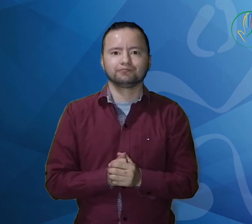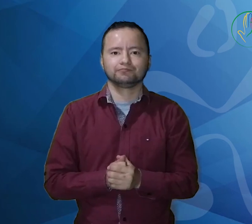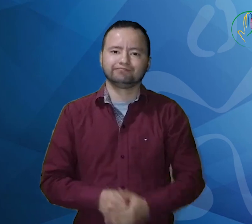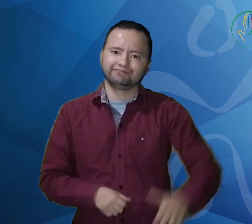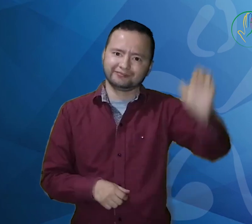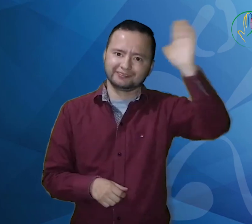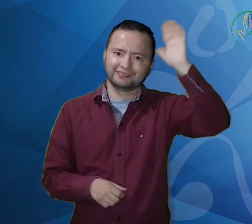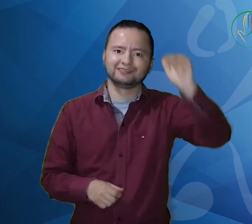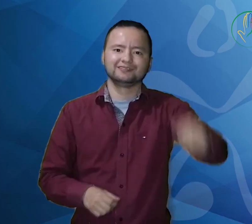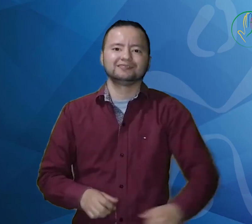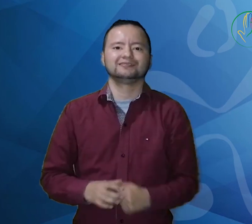Hasta pronto.